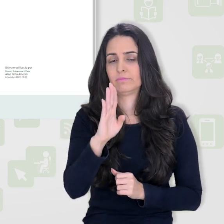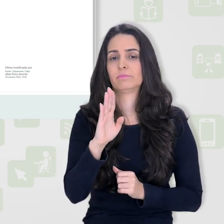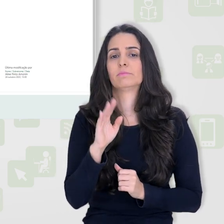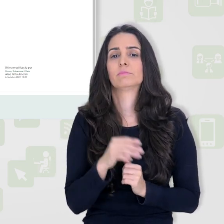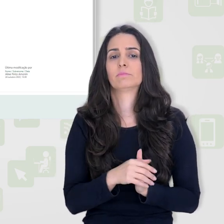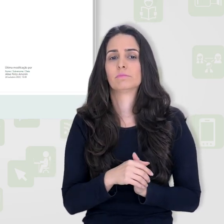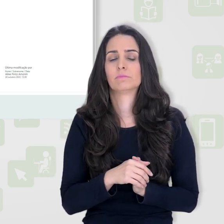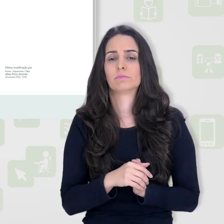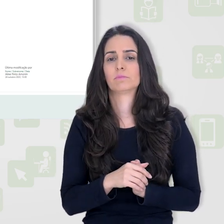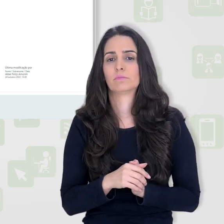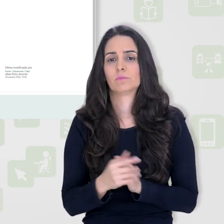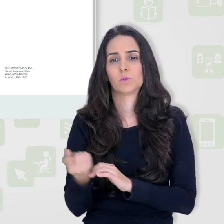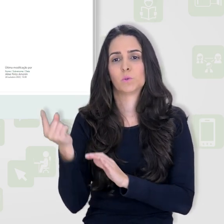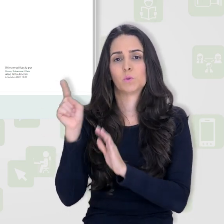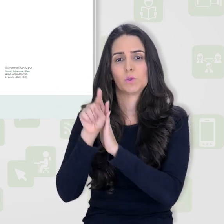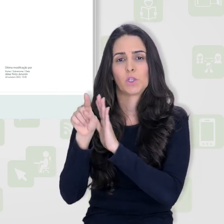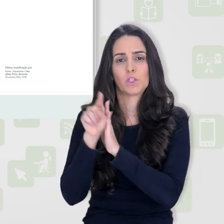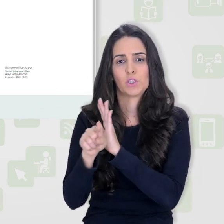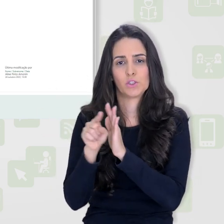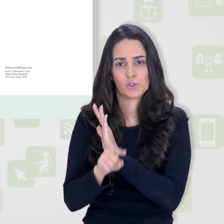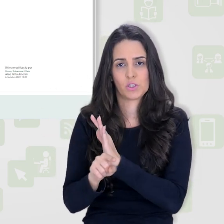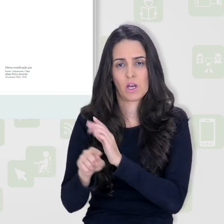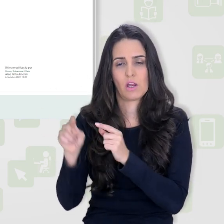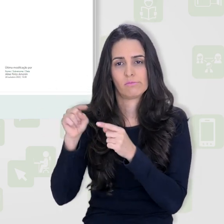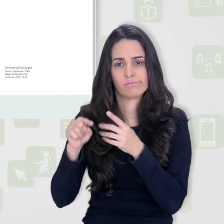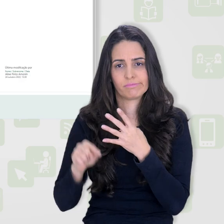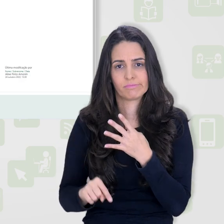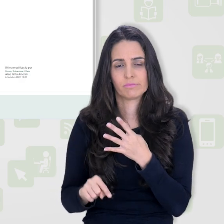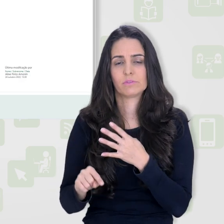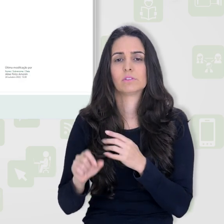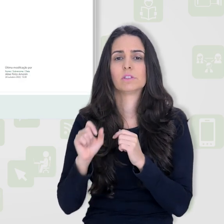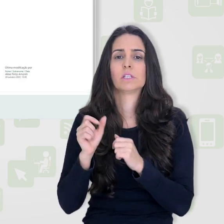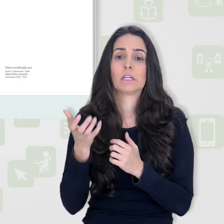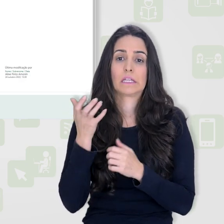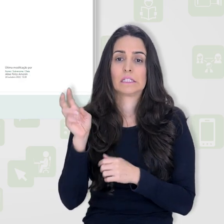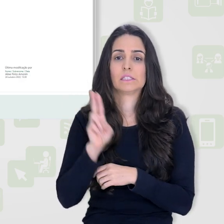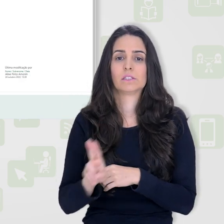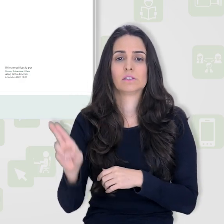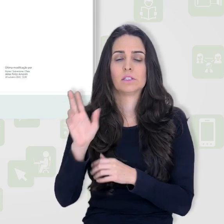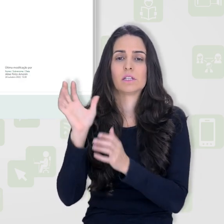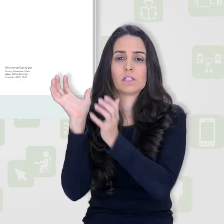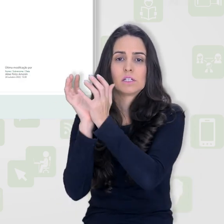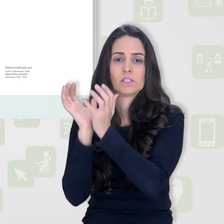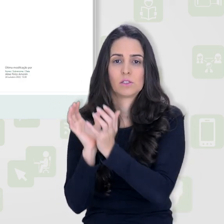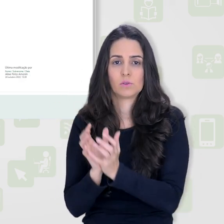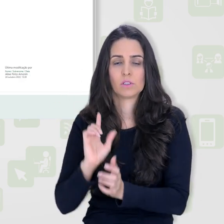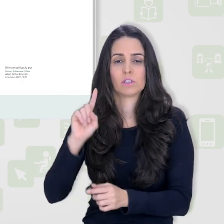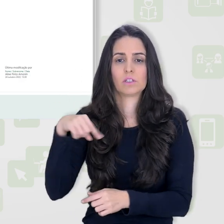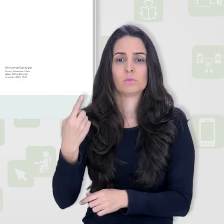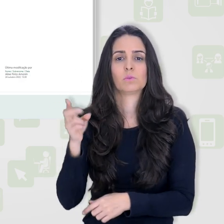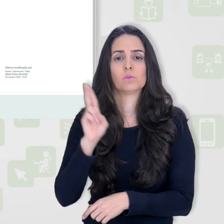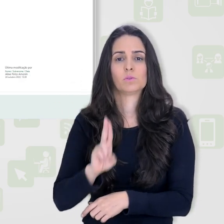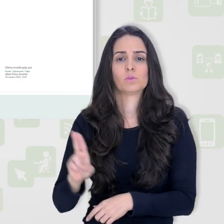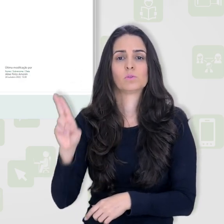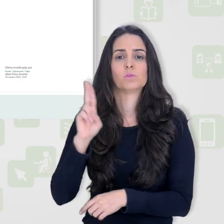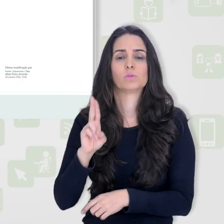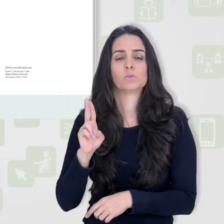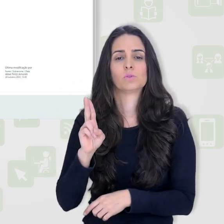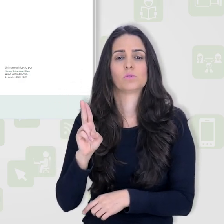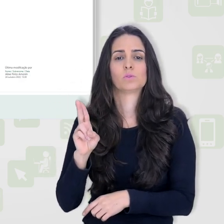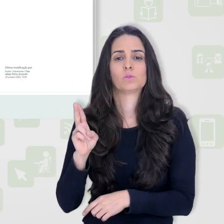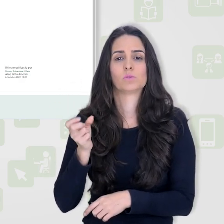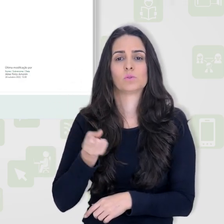organizar, principalmente se eu tiver mais de um questionário, ou se eu quiser usar essas categorias para depois